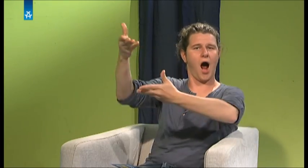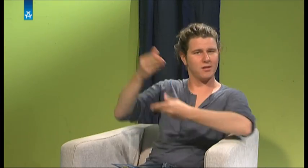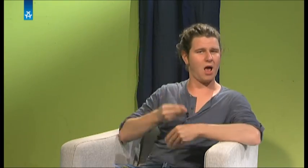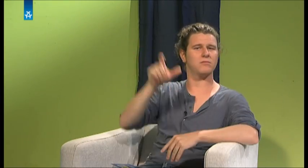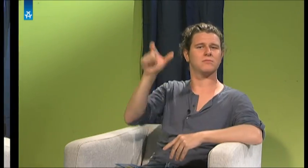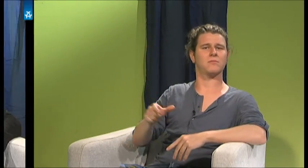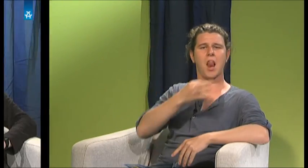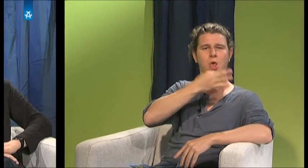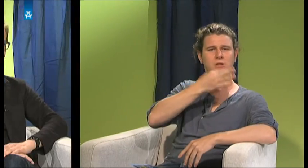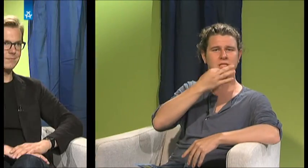und zwar Herrn Lutz Pepping.